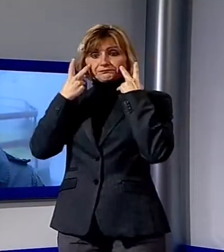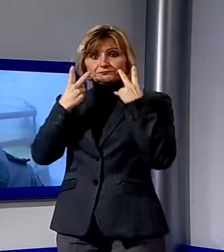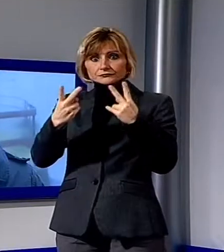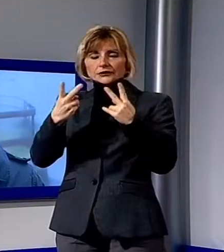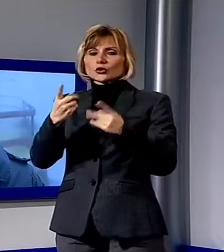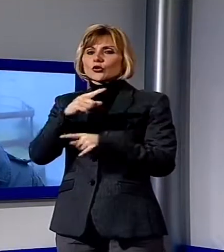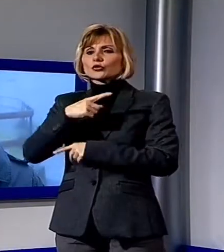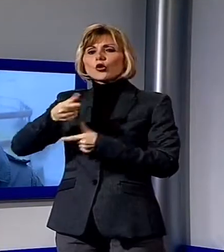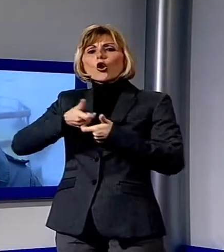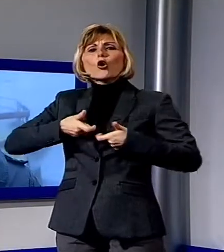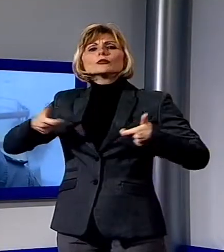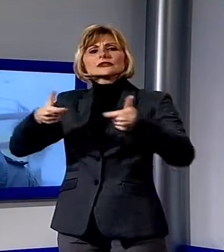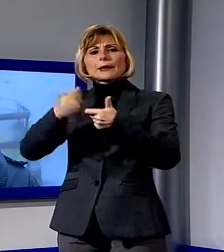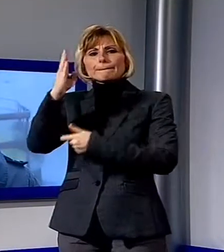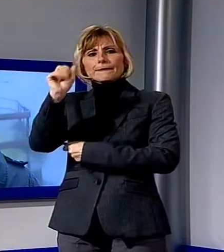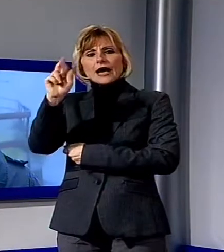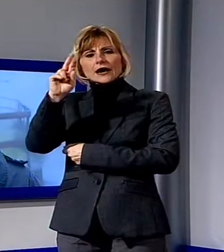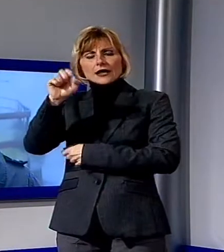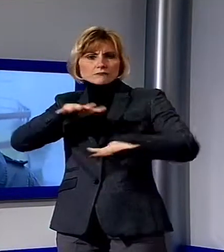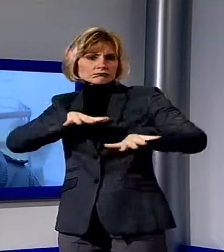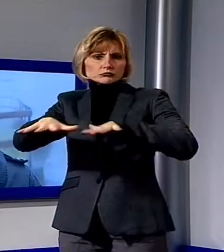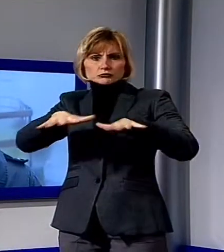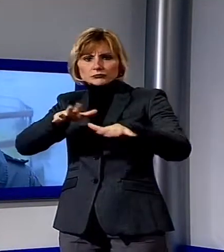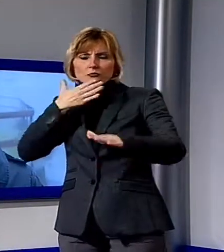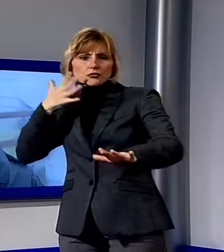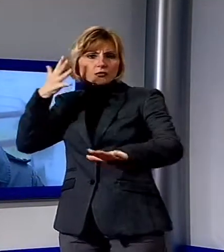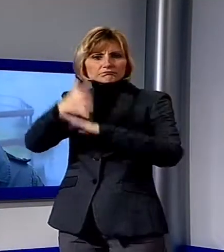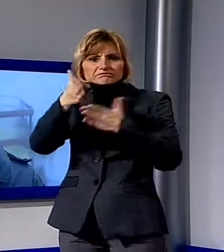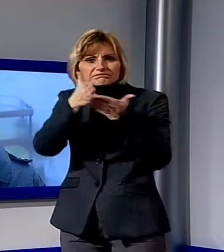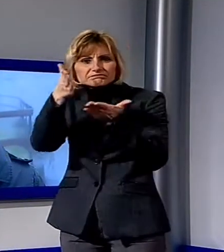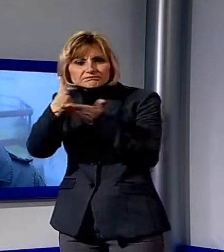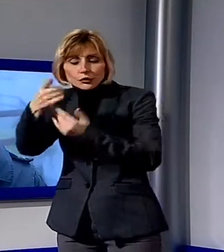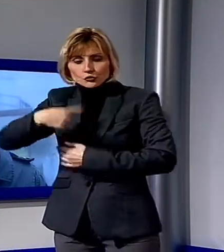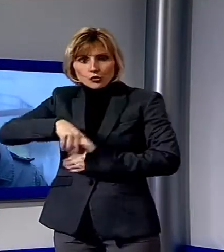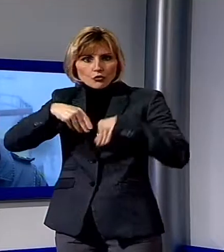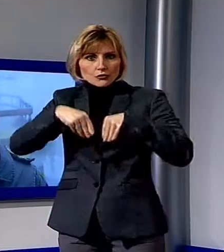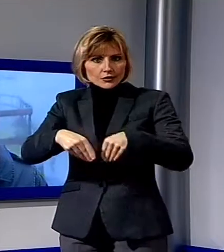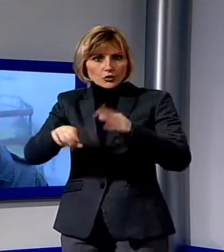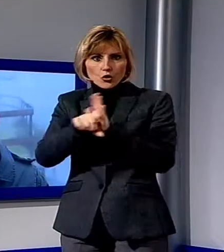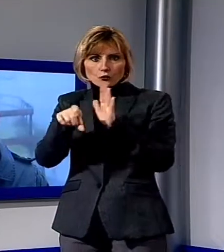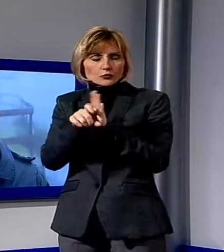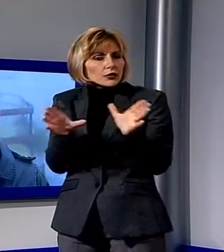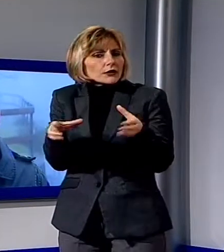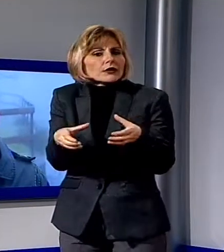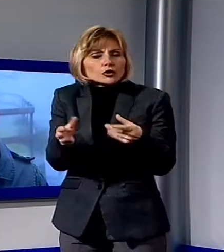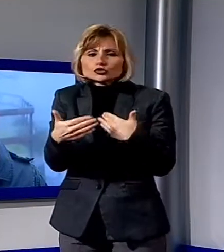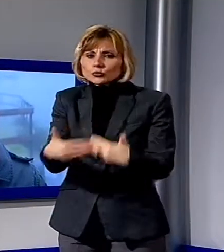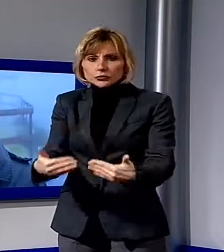tutta la comunità barghigiana si sia mossa e si è intervenuta. Noi siamo qua come amministrazione, ci siamo stretti subito intorno alla